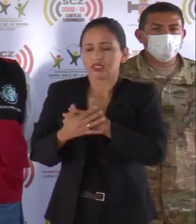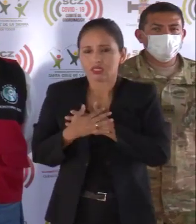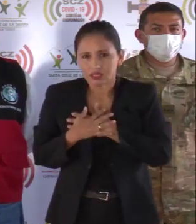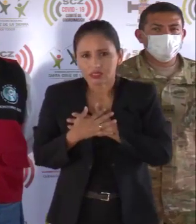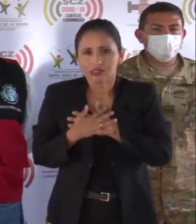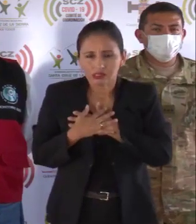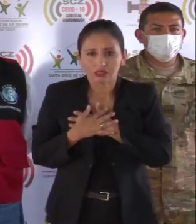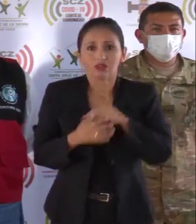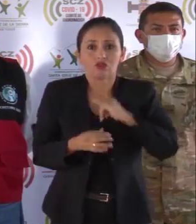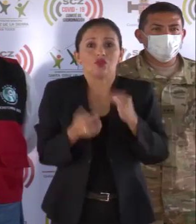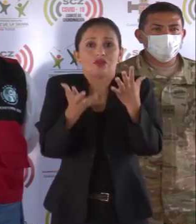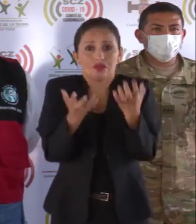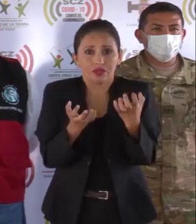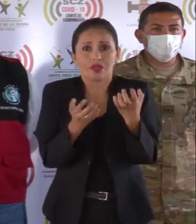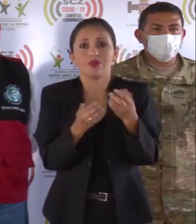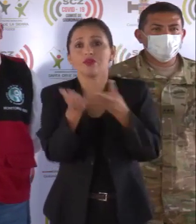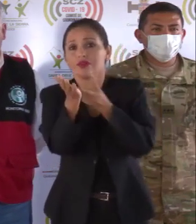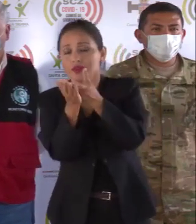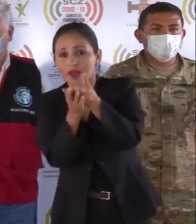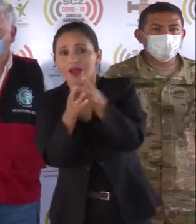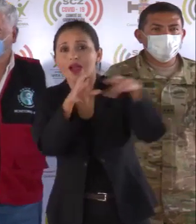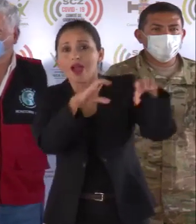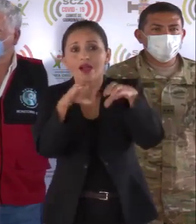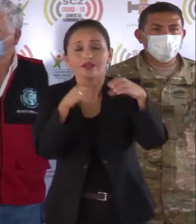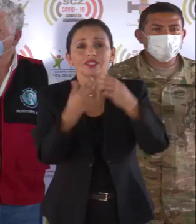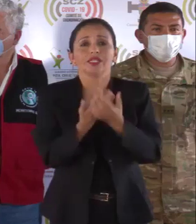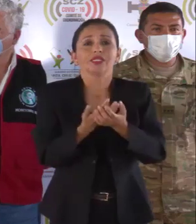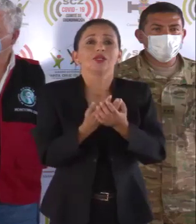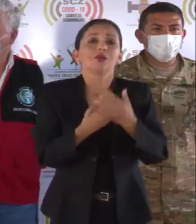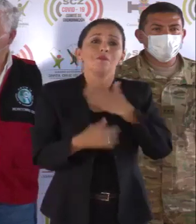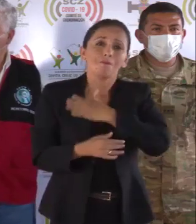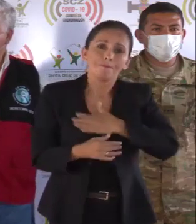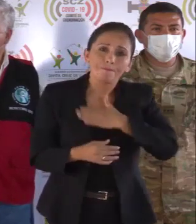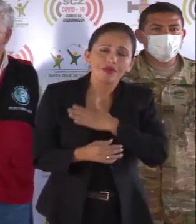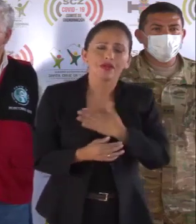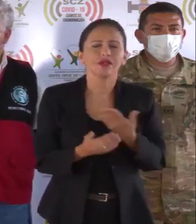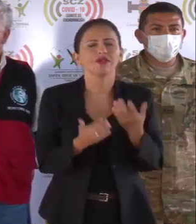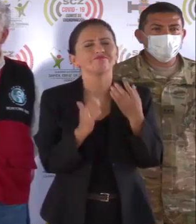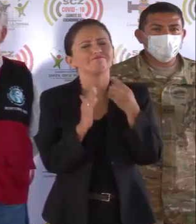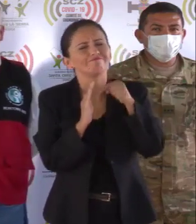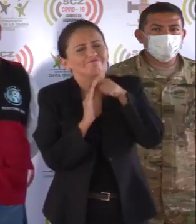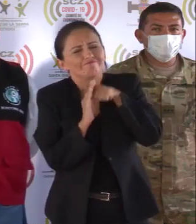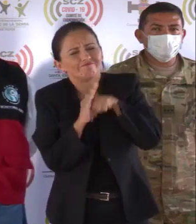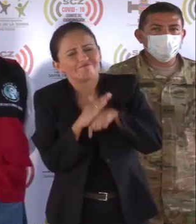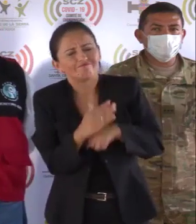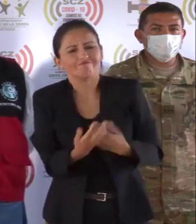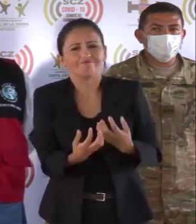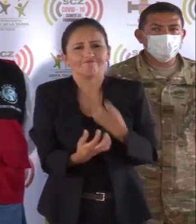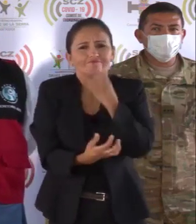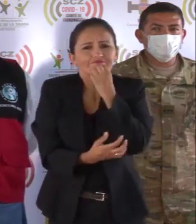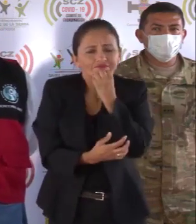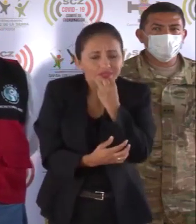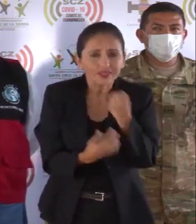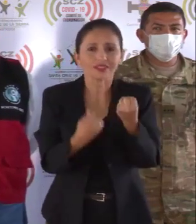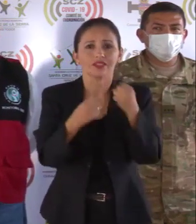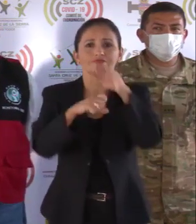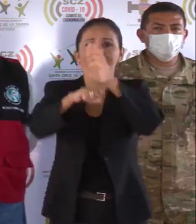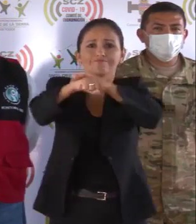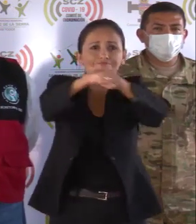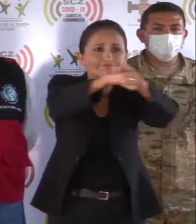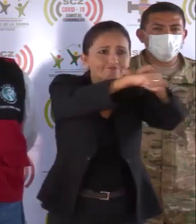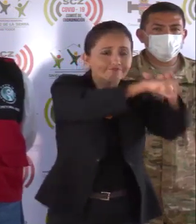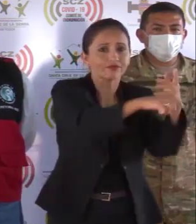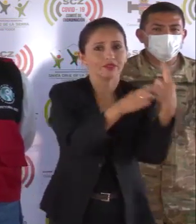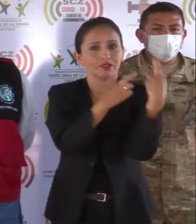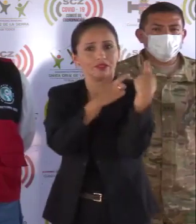Quiero hacerles un profundo llamado a la